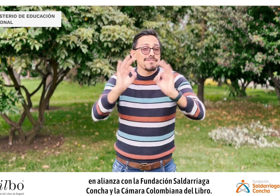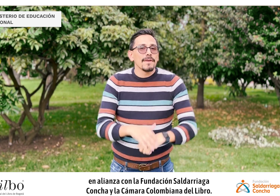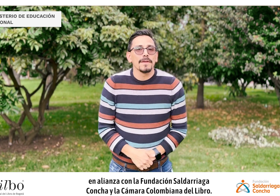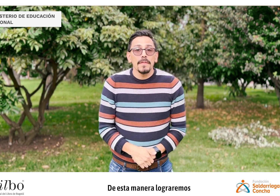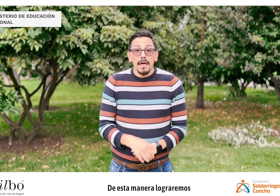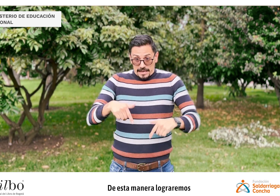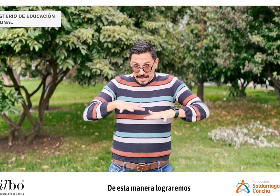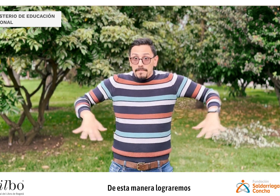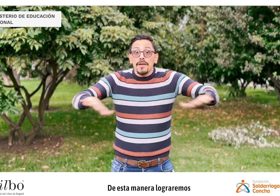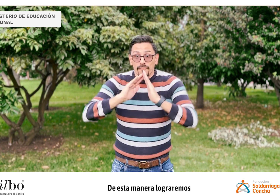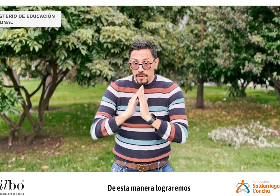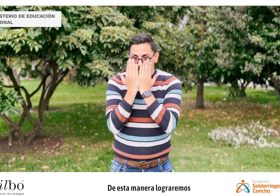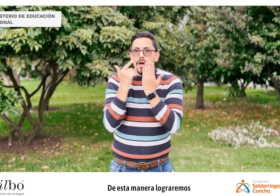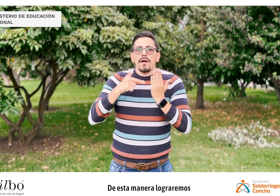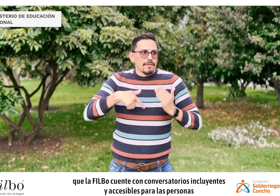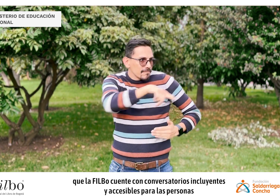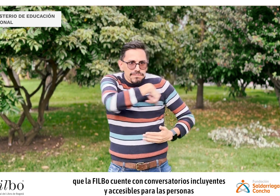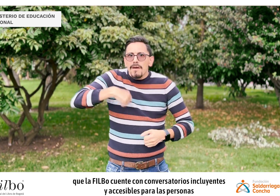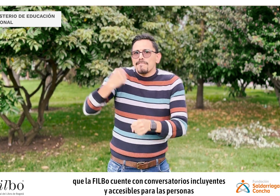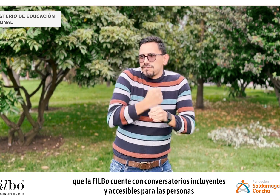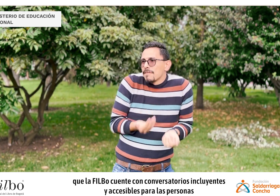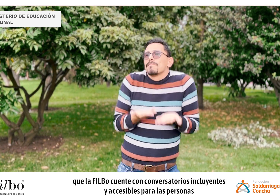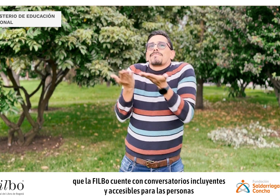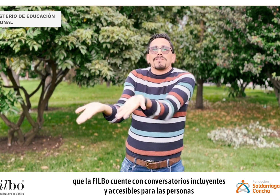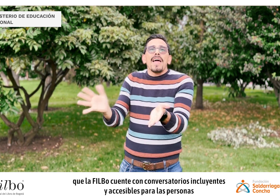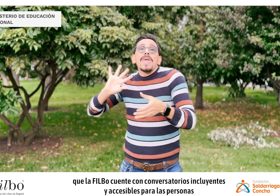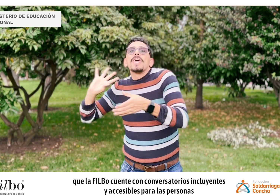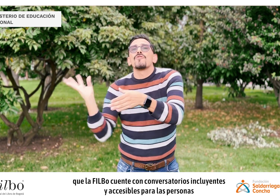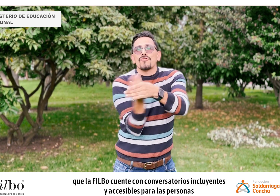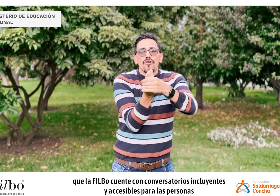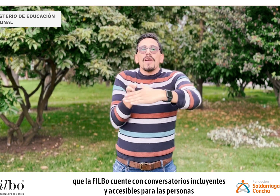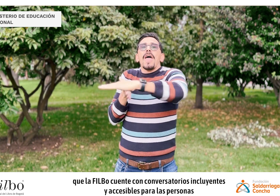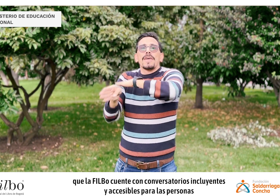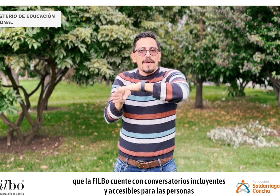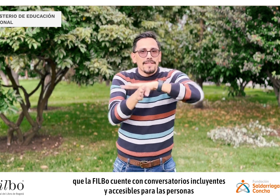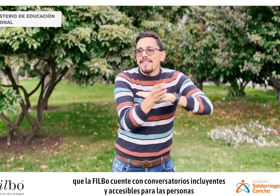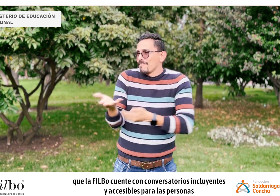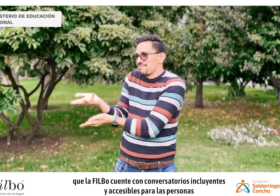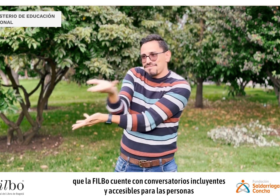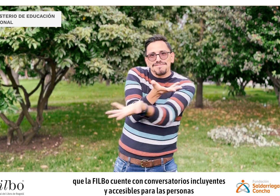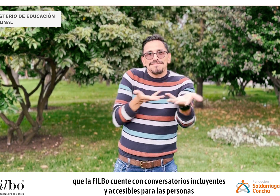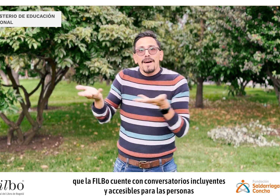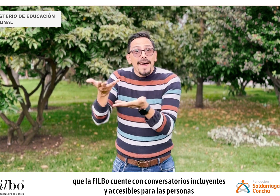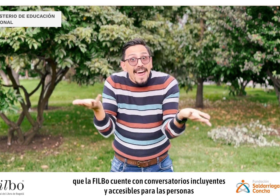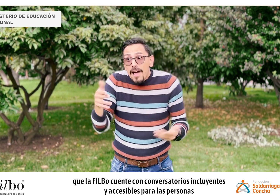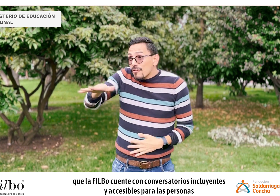De esta manera, lograremos que la FILBO cuente con conversatorios incluyentes y accesibles para todas las personas.